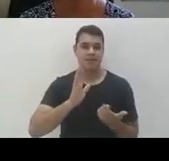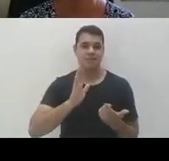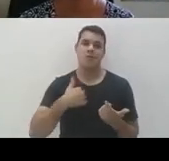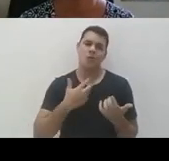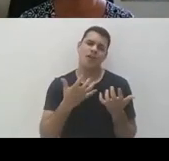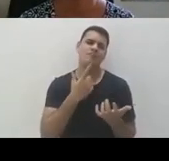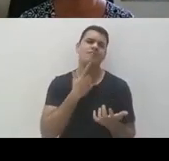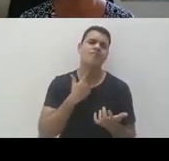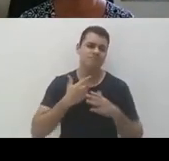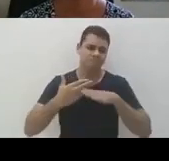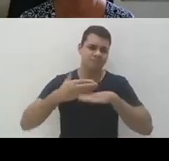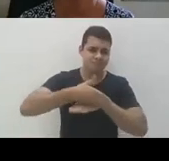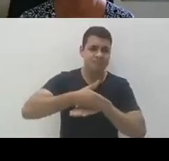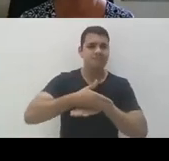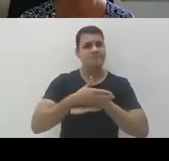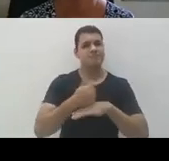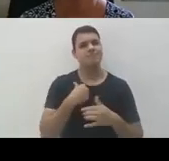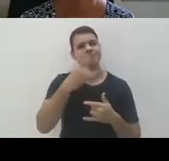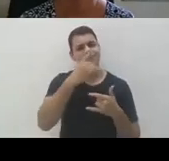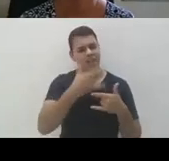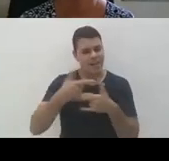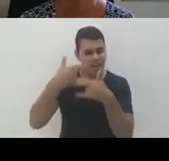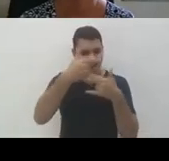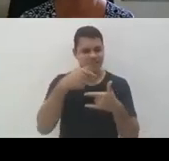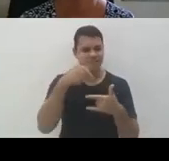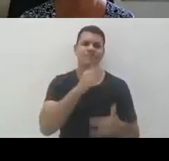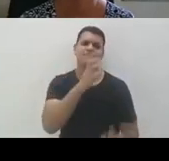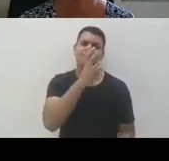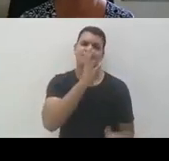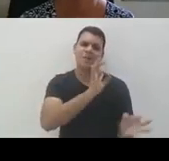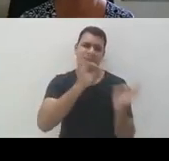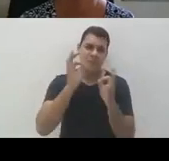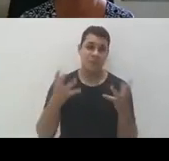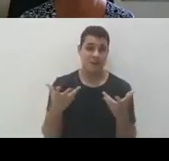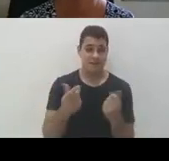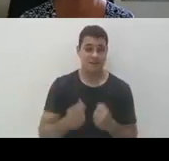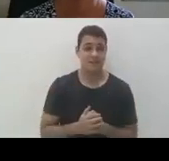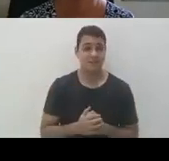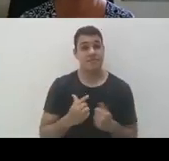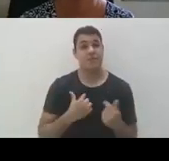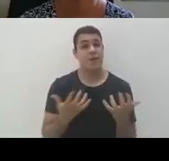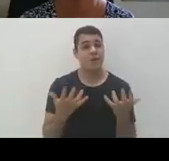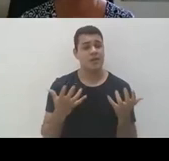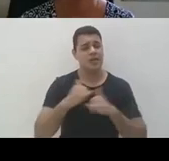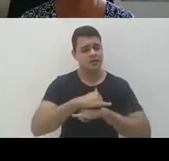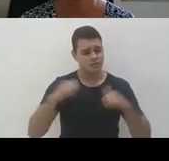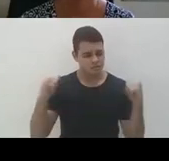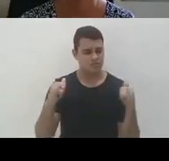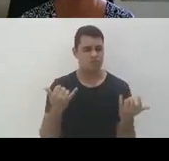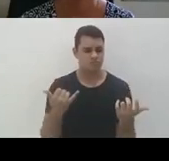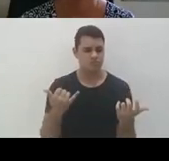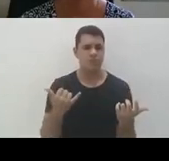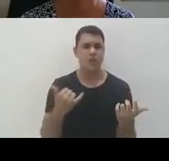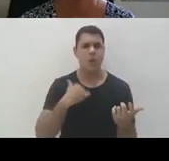prestar absoluta atenção a esse evento maravilhoso. Eu queria falar, eu acho que nós temos